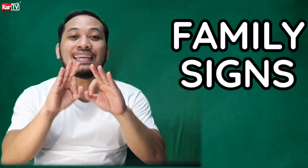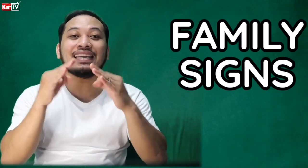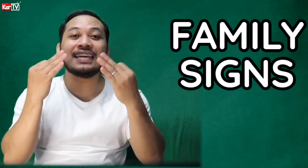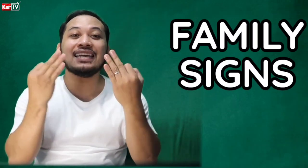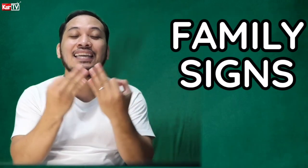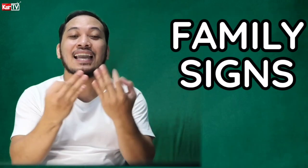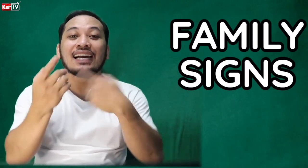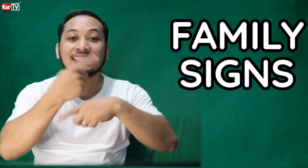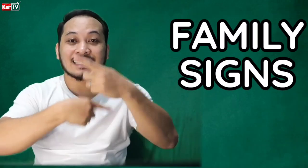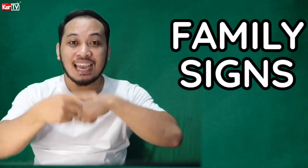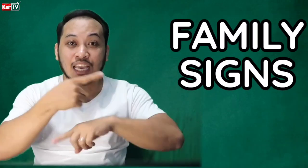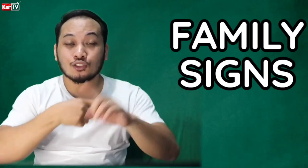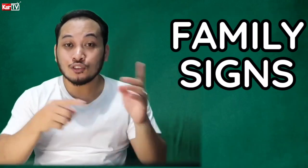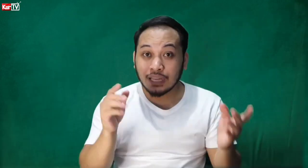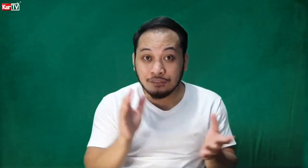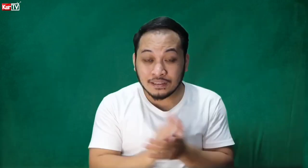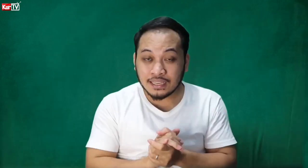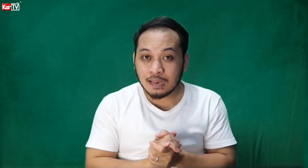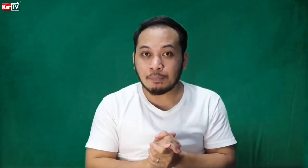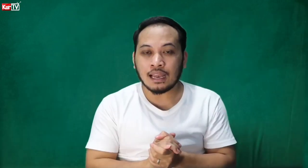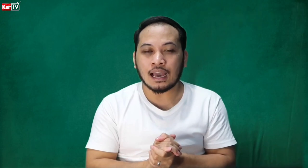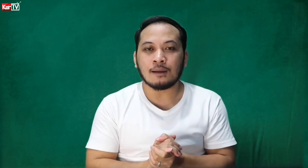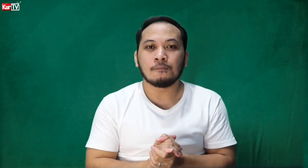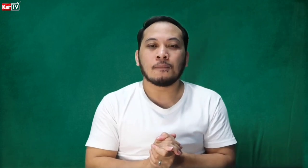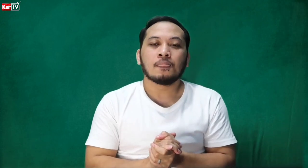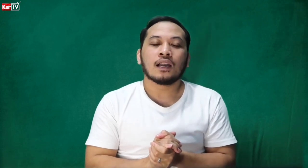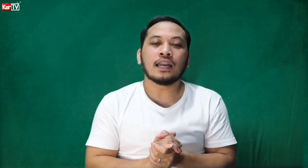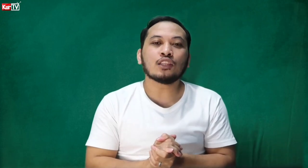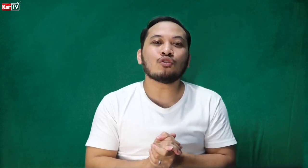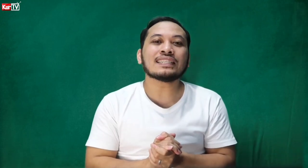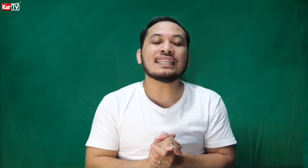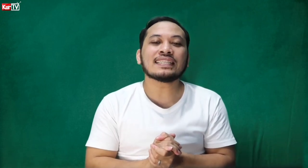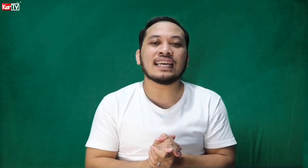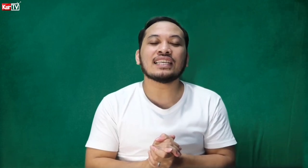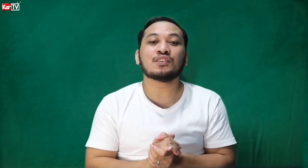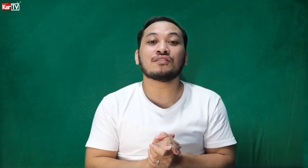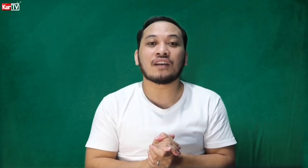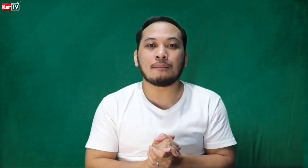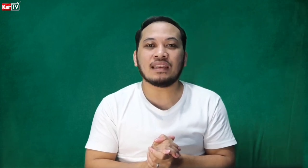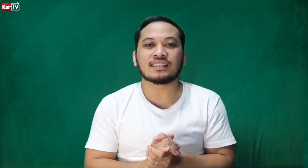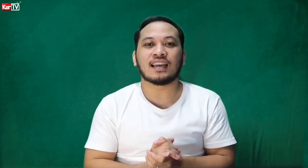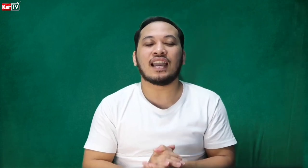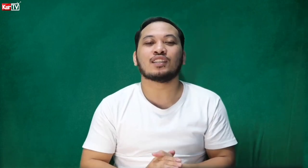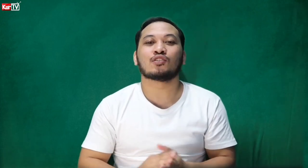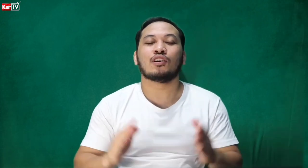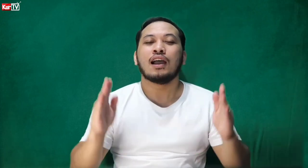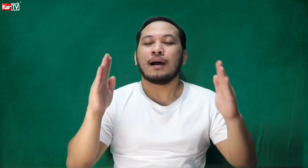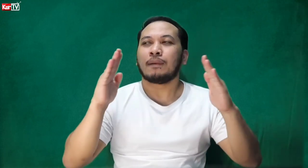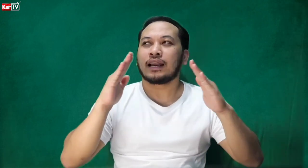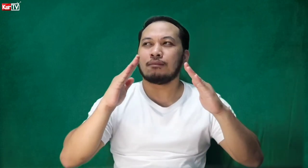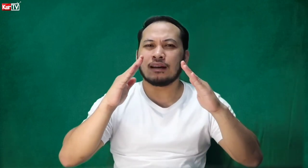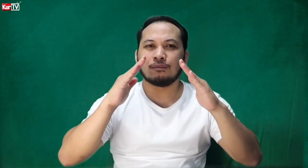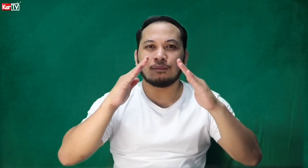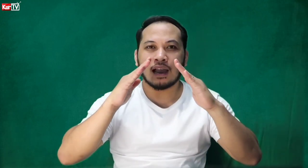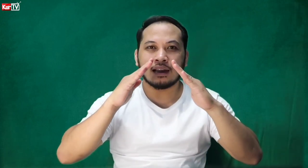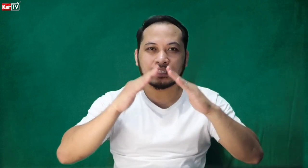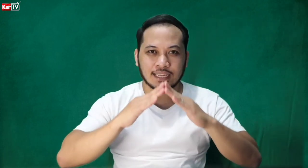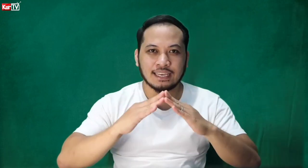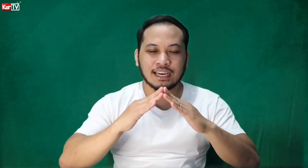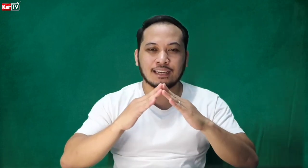signs. So sa FSL pala, ganito na sinisenyas yung family signs. So parang mag-sasign ka ng